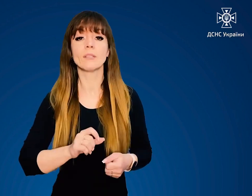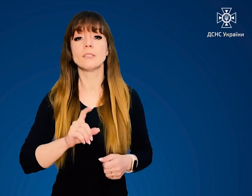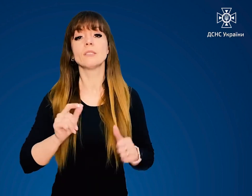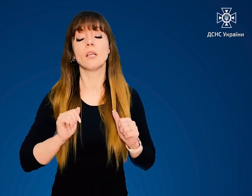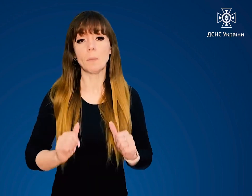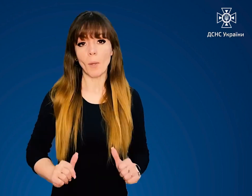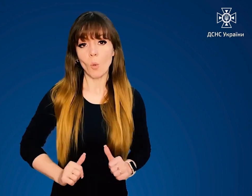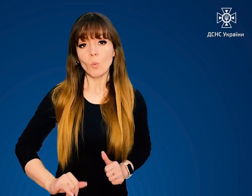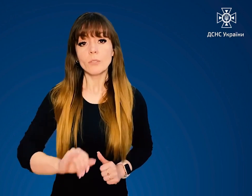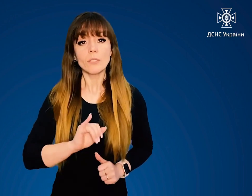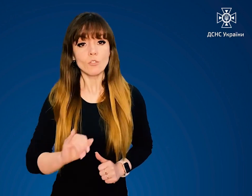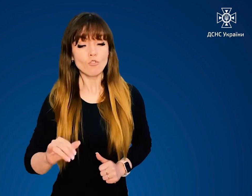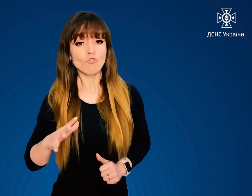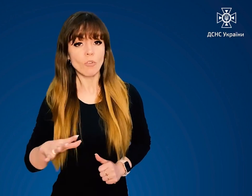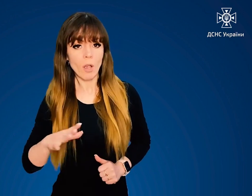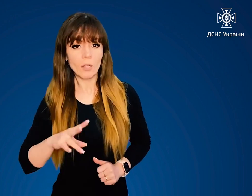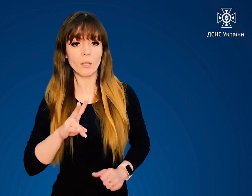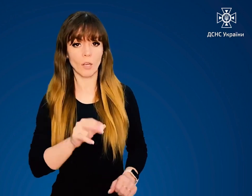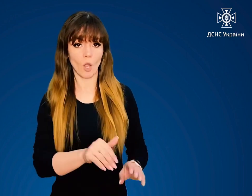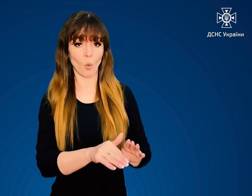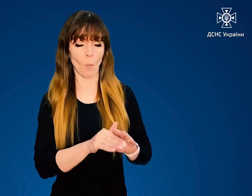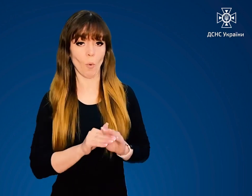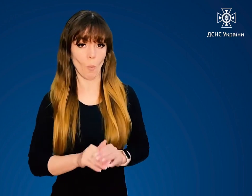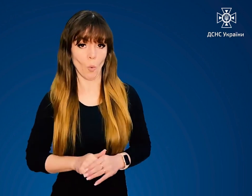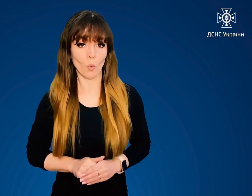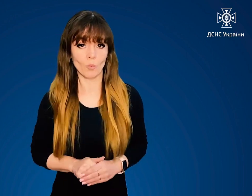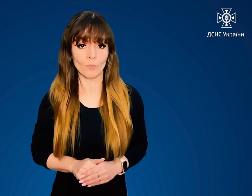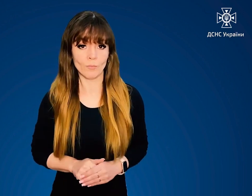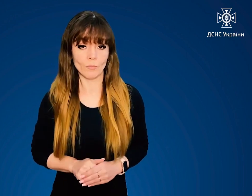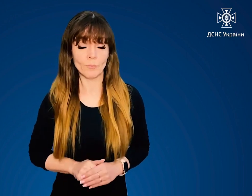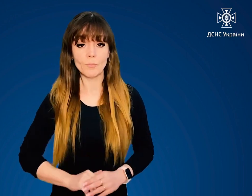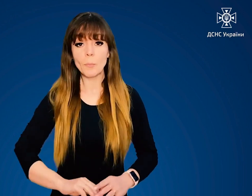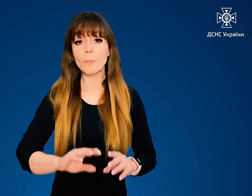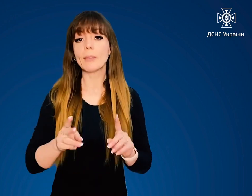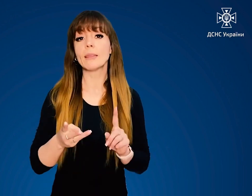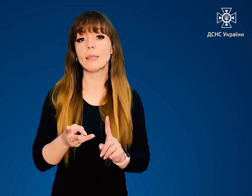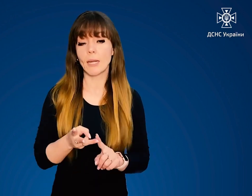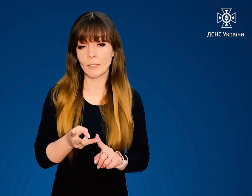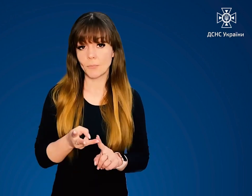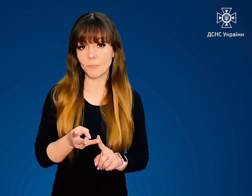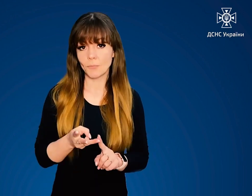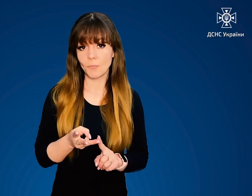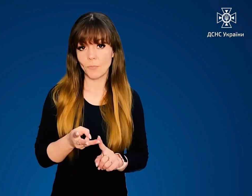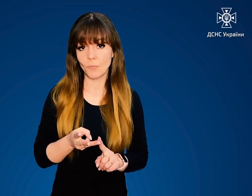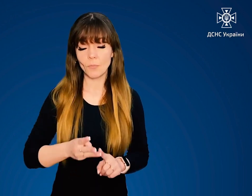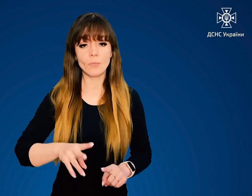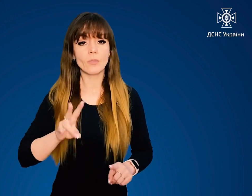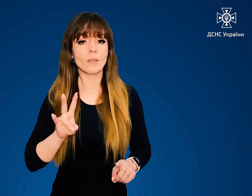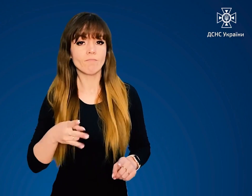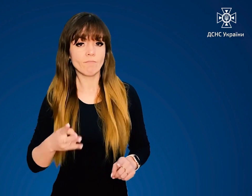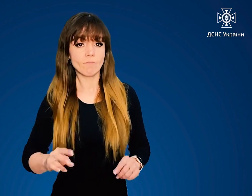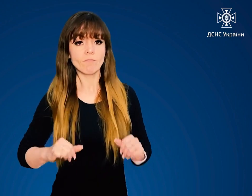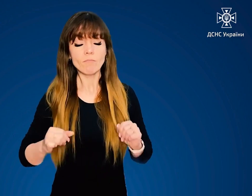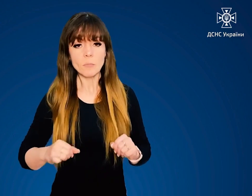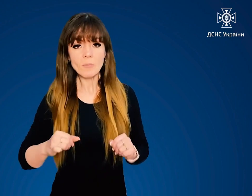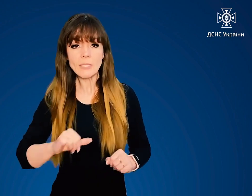Заспокойтеся та чекайте на допомогу. Третє. Не намагайтеся